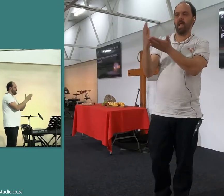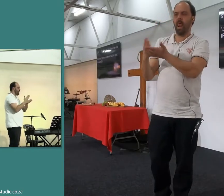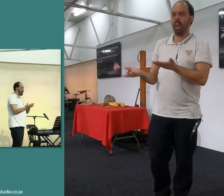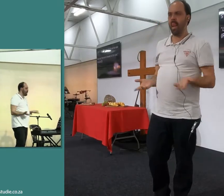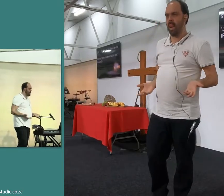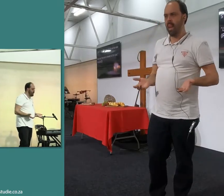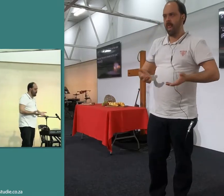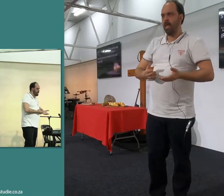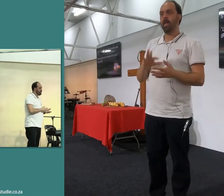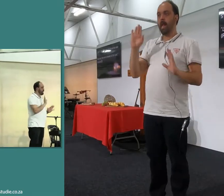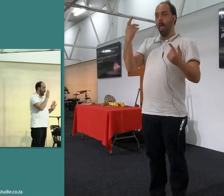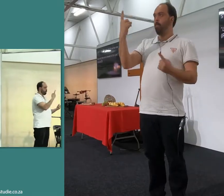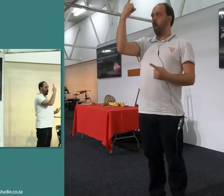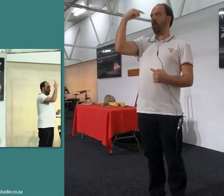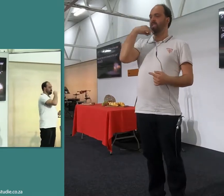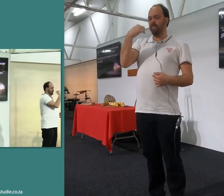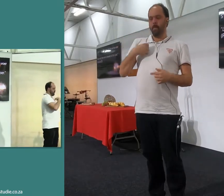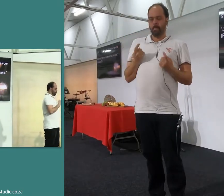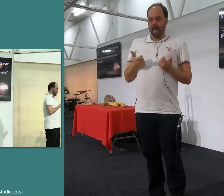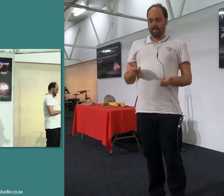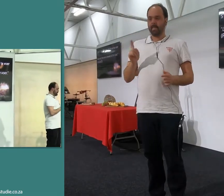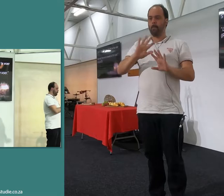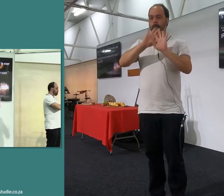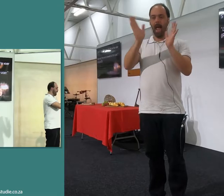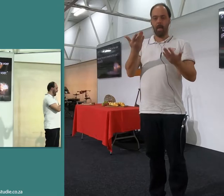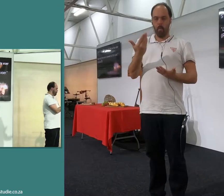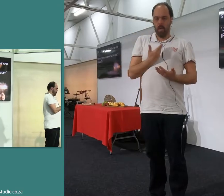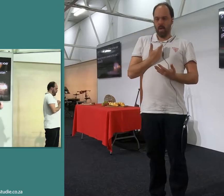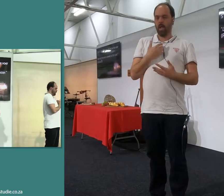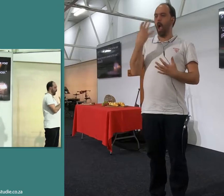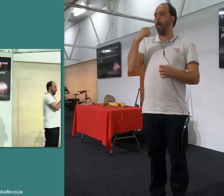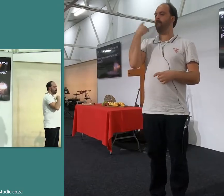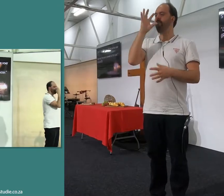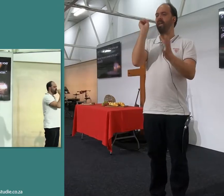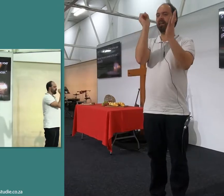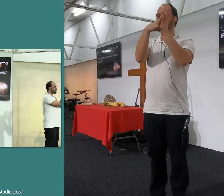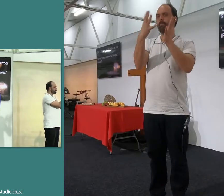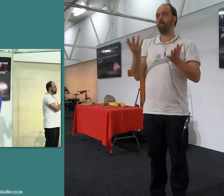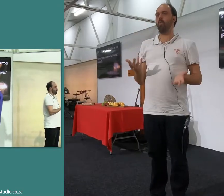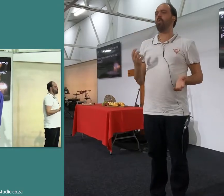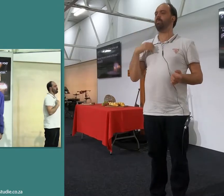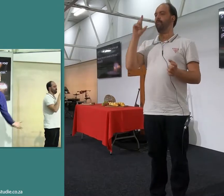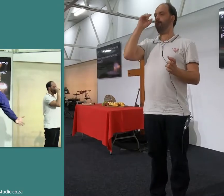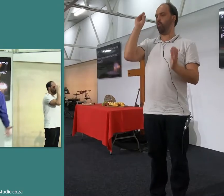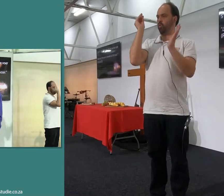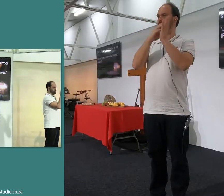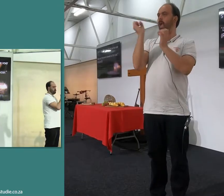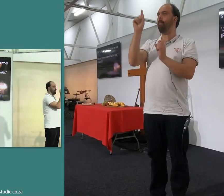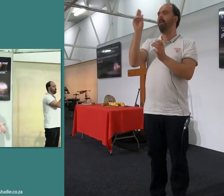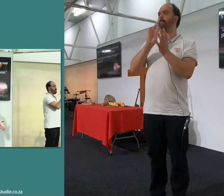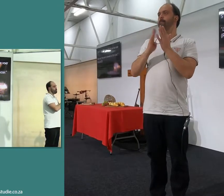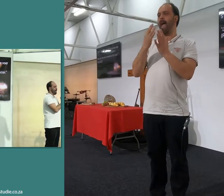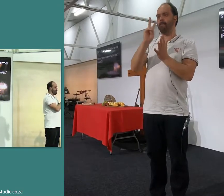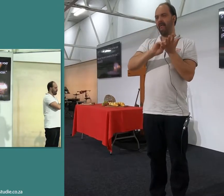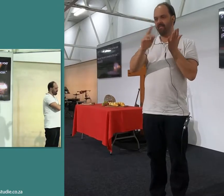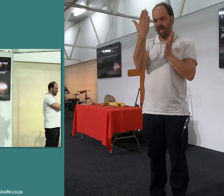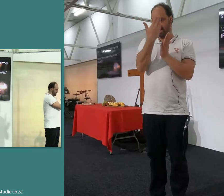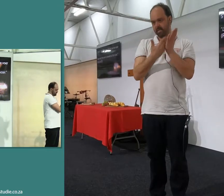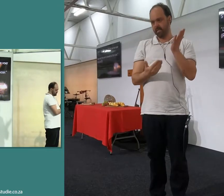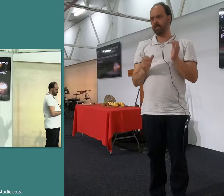iets, en, sê ek, oor jy dit, dit is baie mooi, jy sê dit op Facebook, sê dit een foto van jou self, op sommer die vers, kijk die mooie foto van jou Bible, en